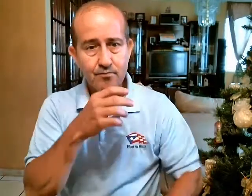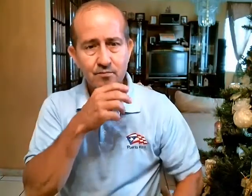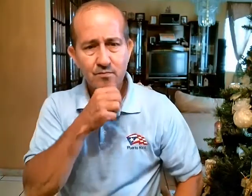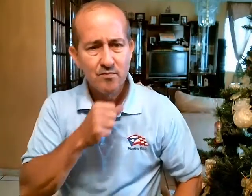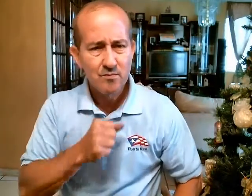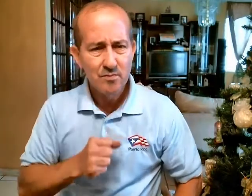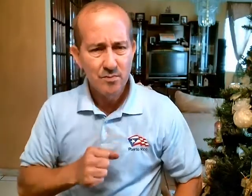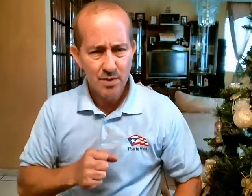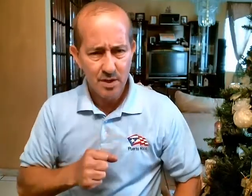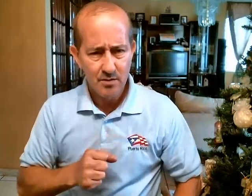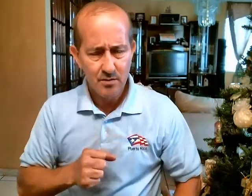Viejo